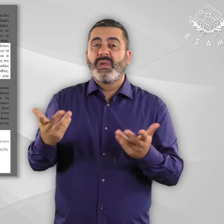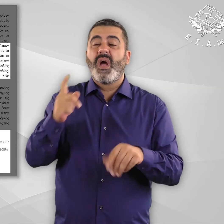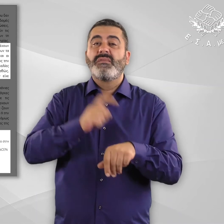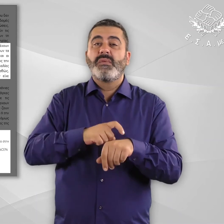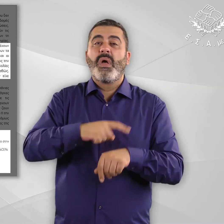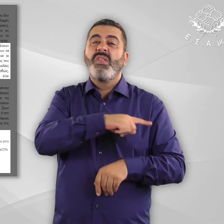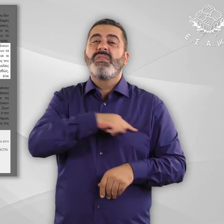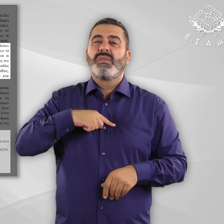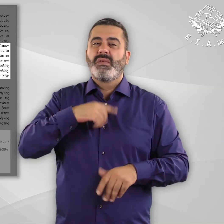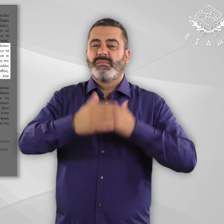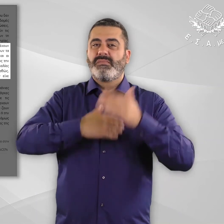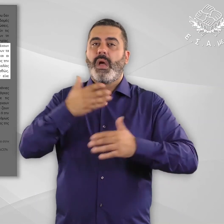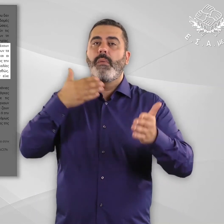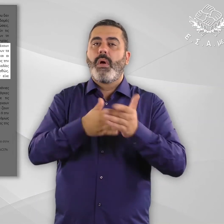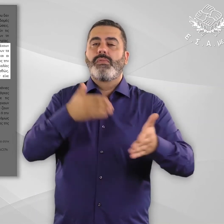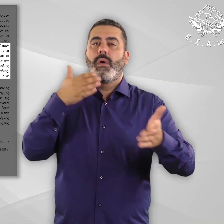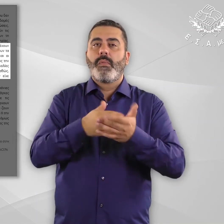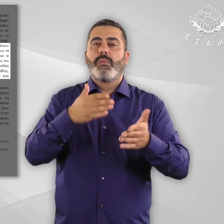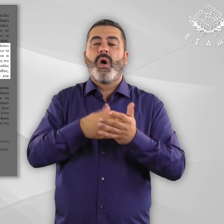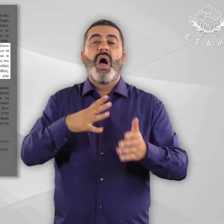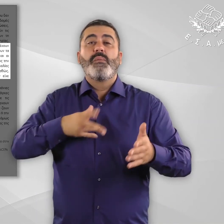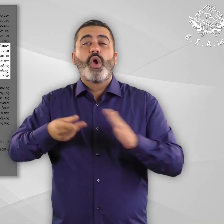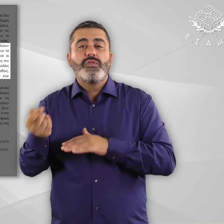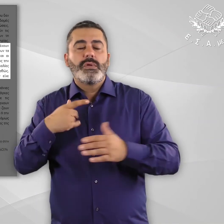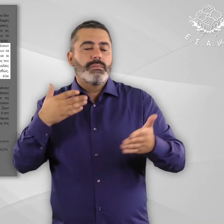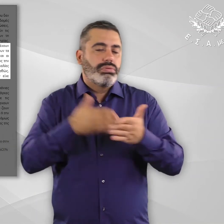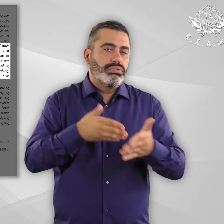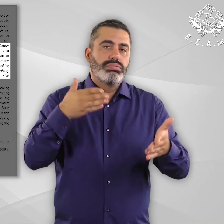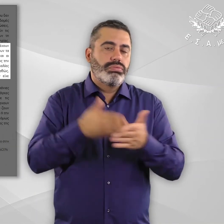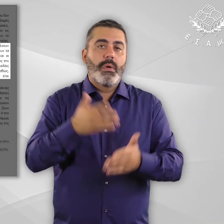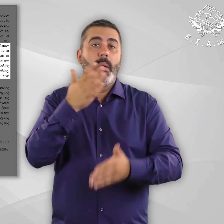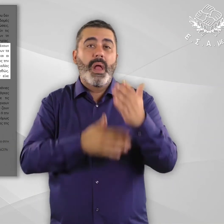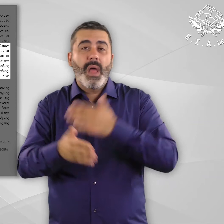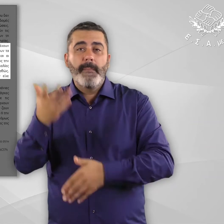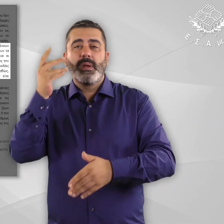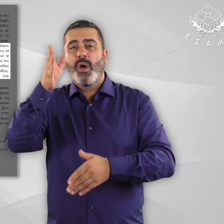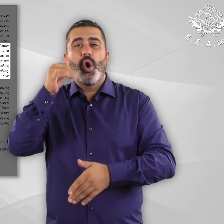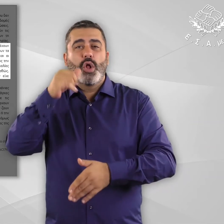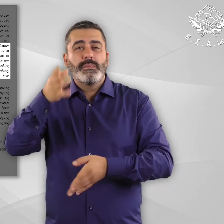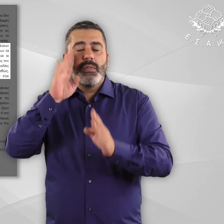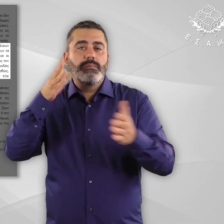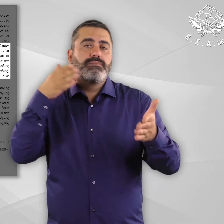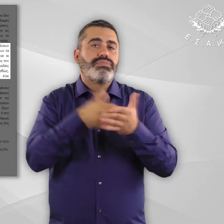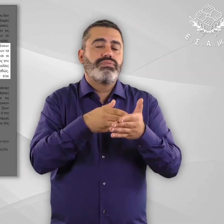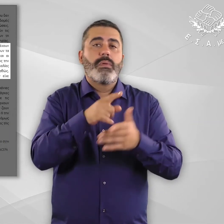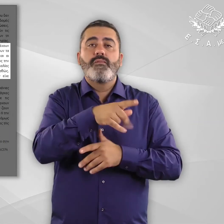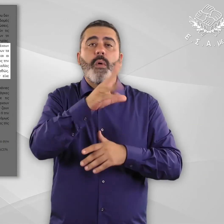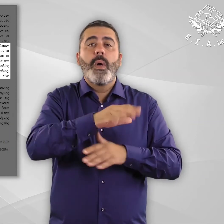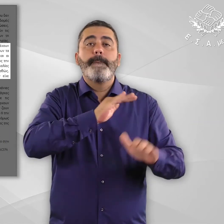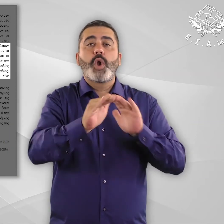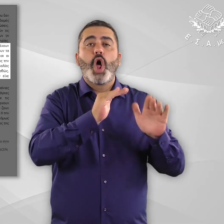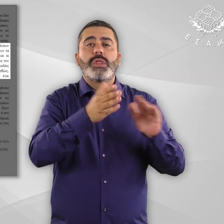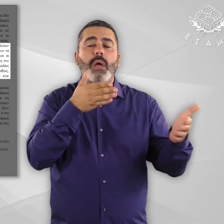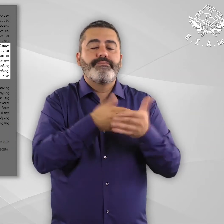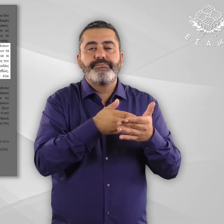υποσημείωση 44 που περιγράφουν τα διοικητικά εμπόδια που αντιμετωπίζουν οι πρόσφυγες και οι αιτούντες άσυλων με αναπηρία και